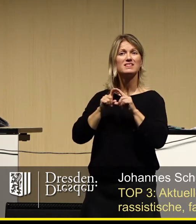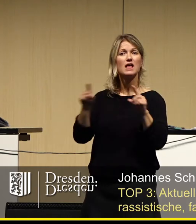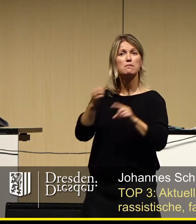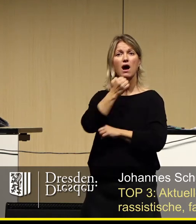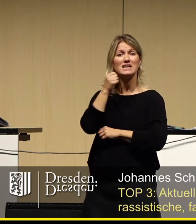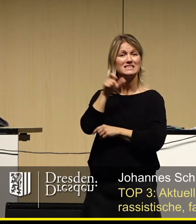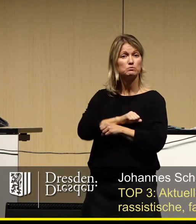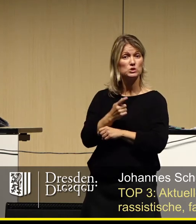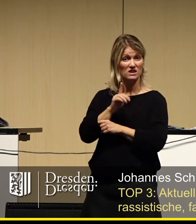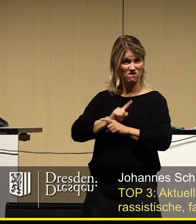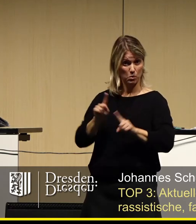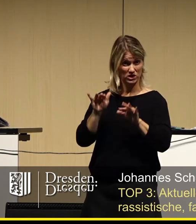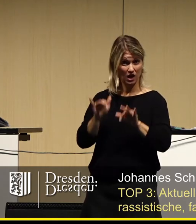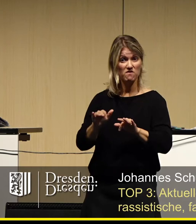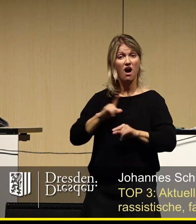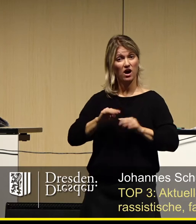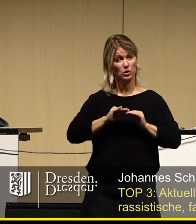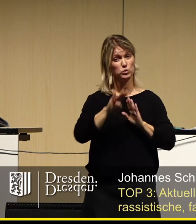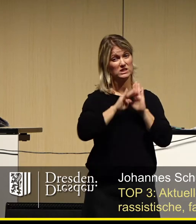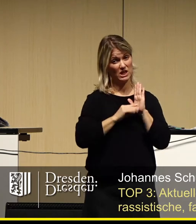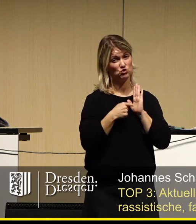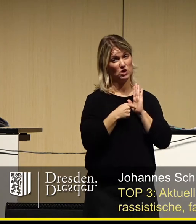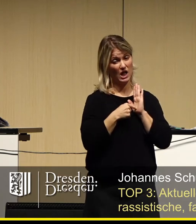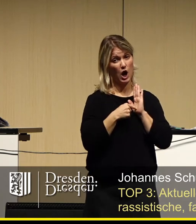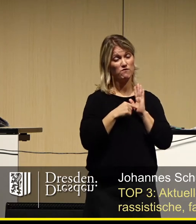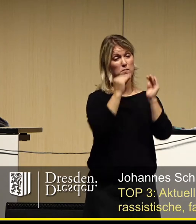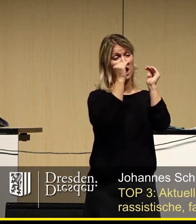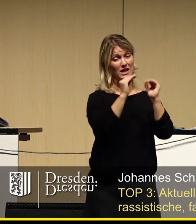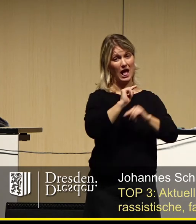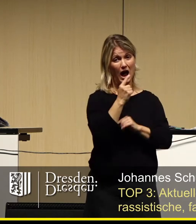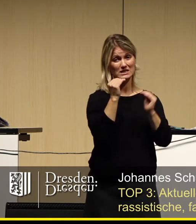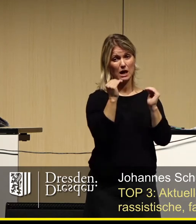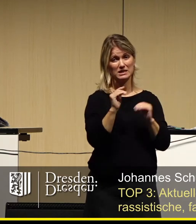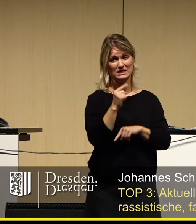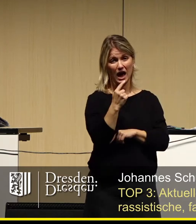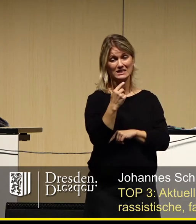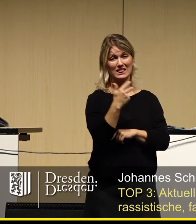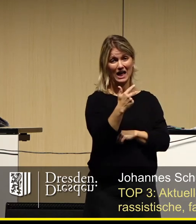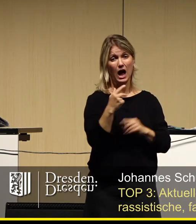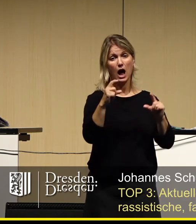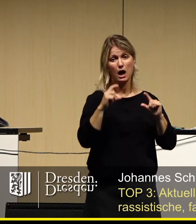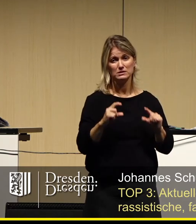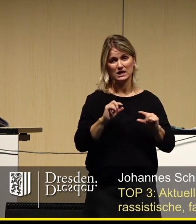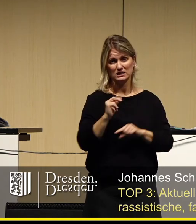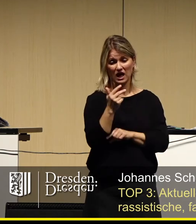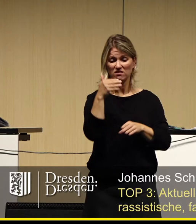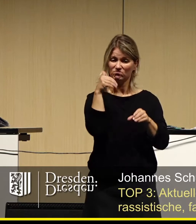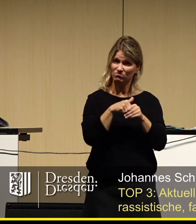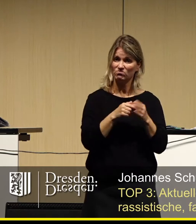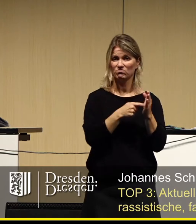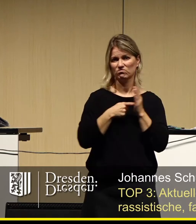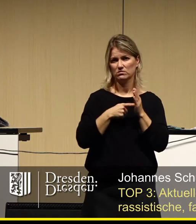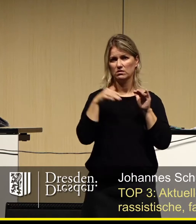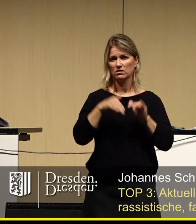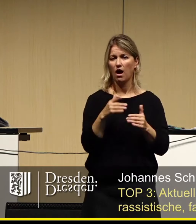Unser Grundgesetz verlangt bereits danach. Die Artikel 1 Absatz 1 sowie 3 Absatz 3 geben unmissverständlich vor,